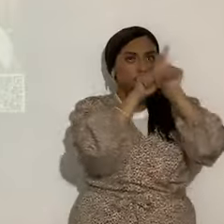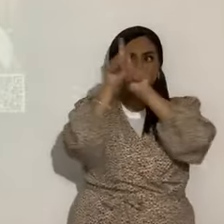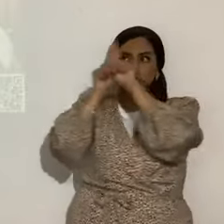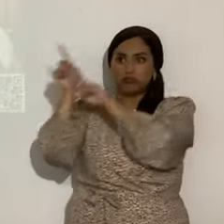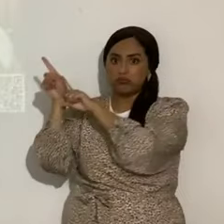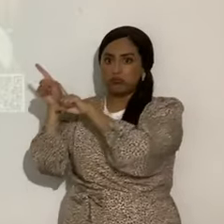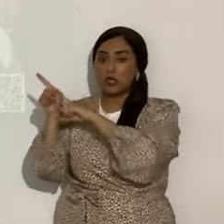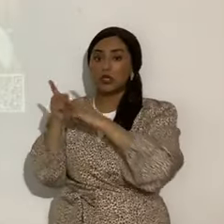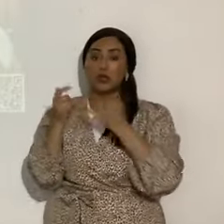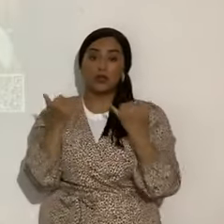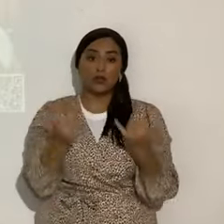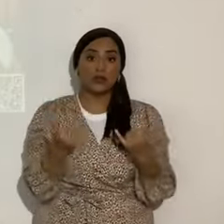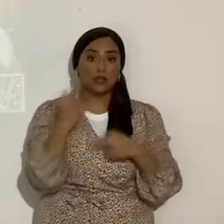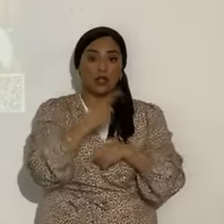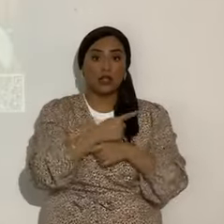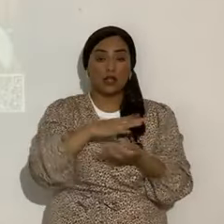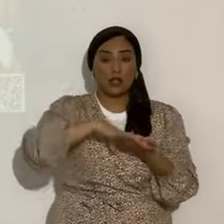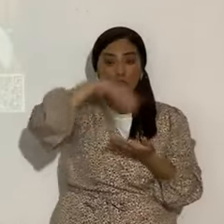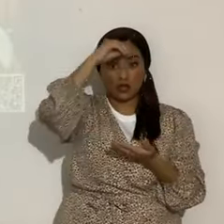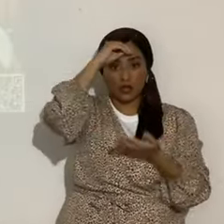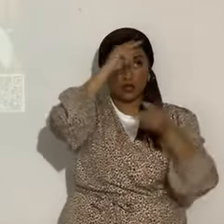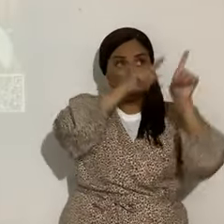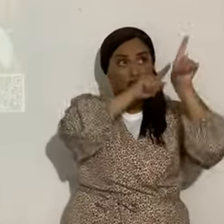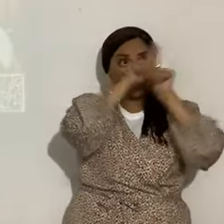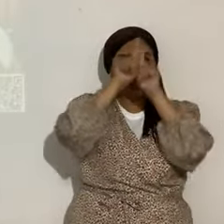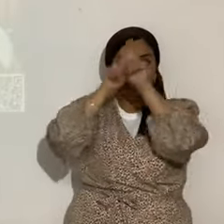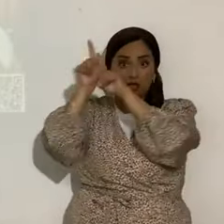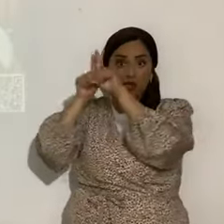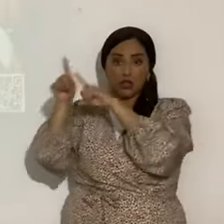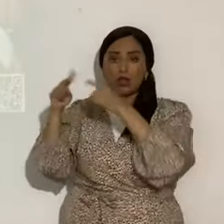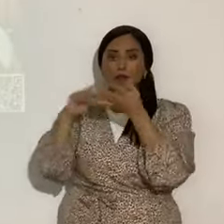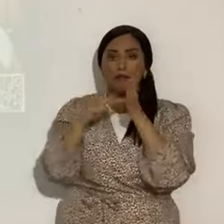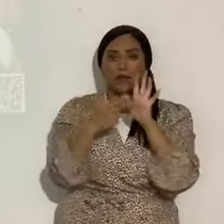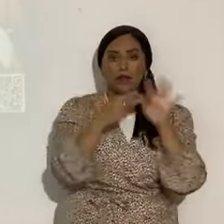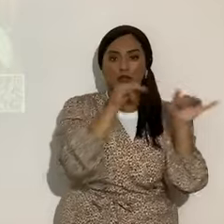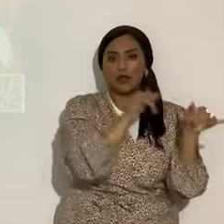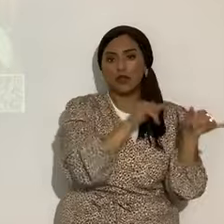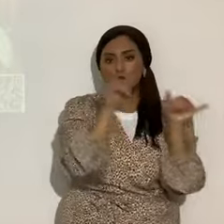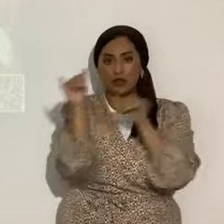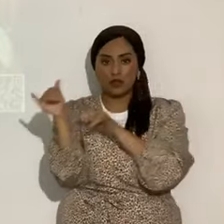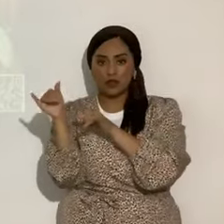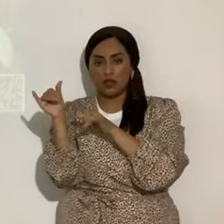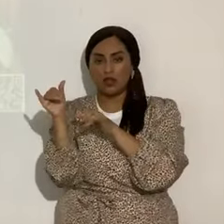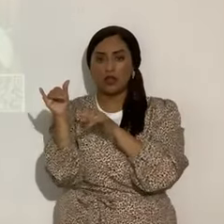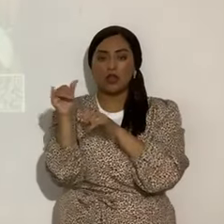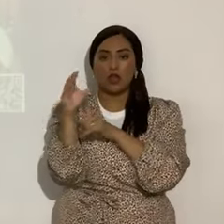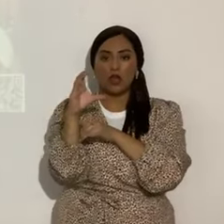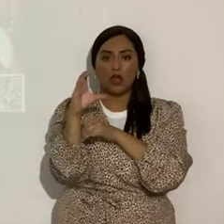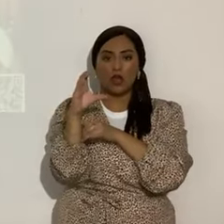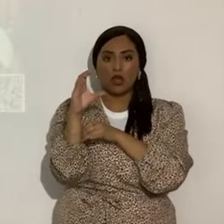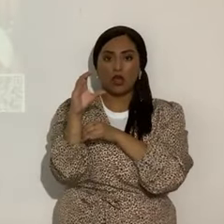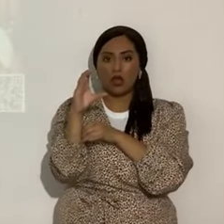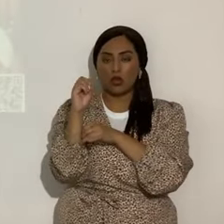aprender que estrella, kokaf, es igual para estrella o en hebreo y para cometa.